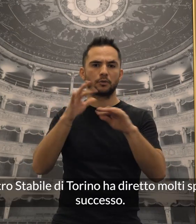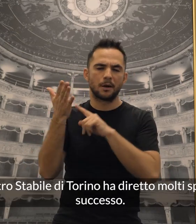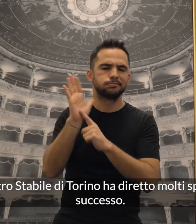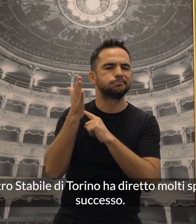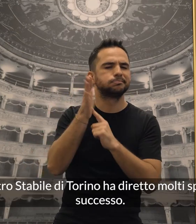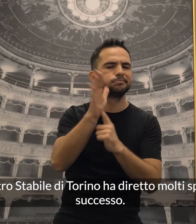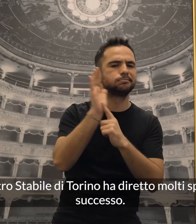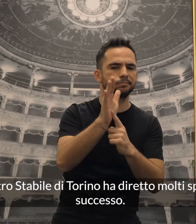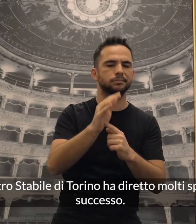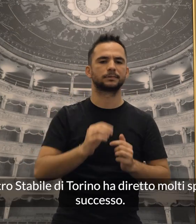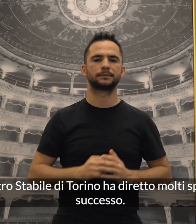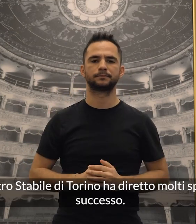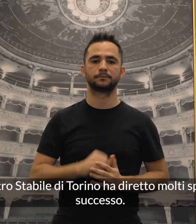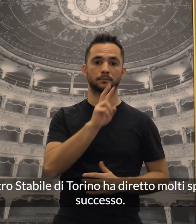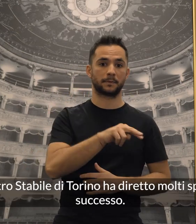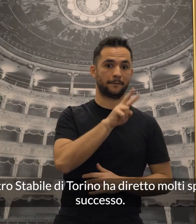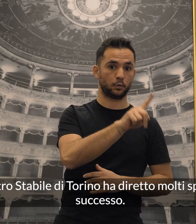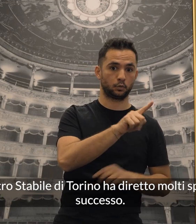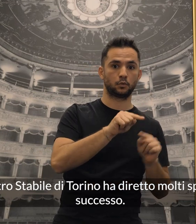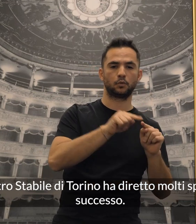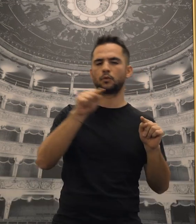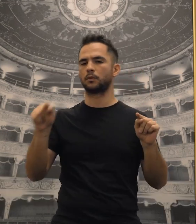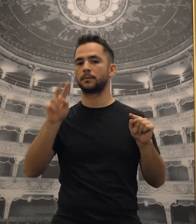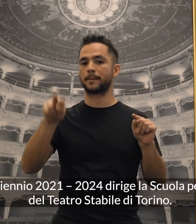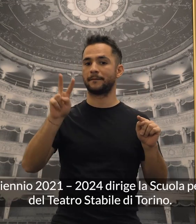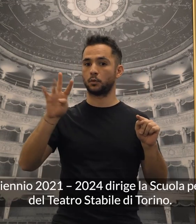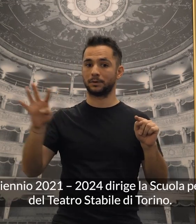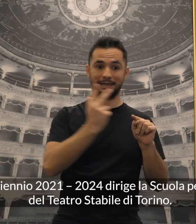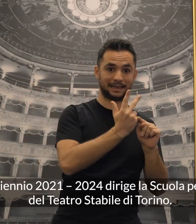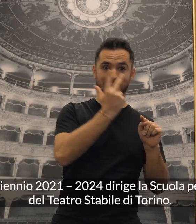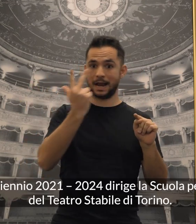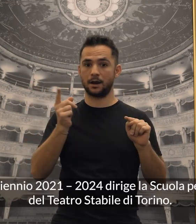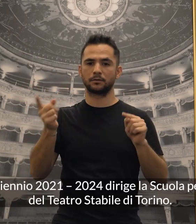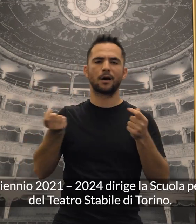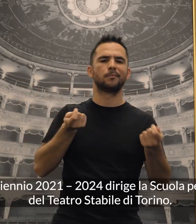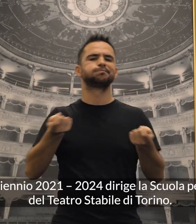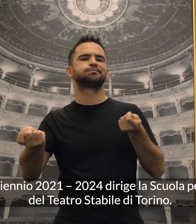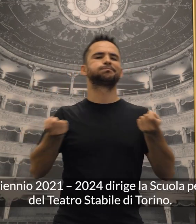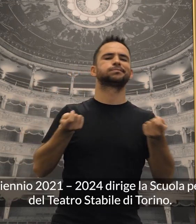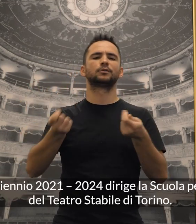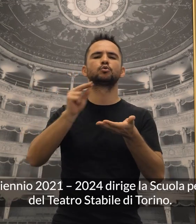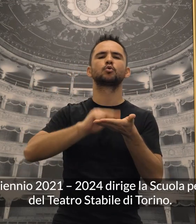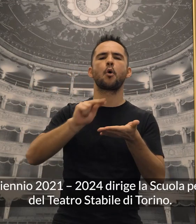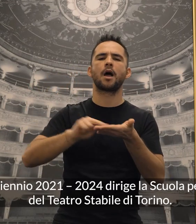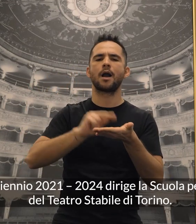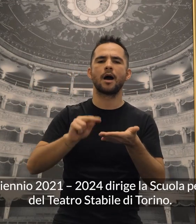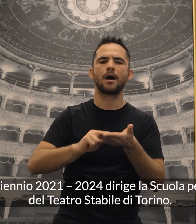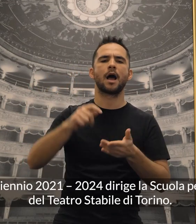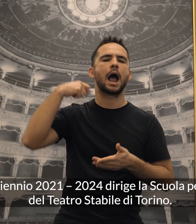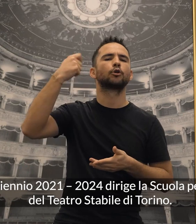Torino ha diretto molti spettacoli di successo. Per il triennio 2021-2024 dirige la